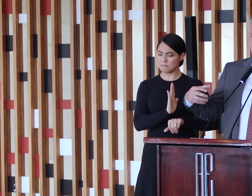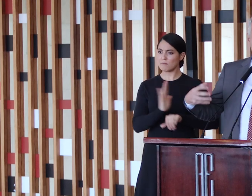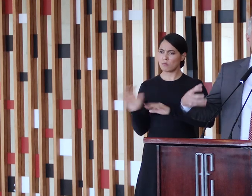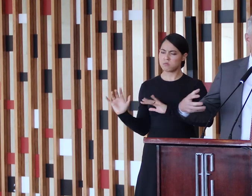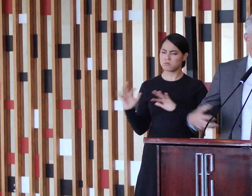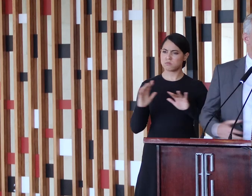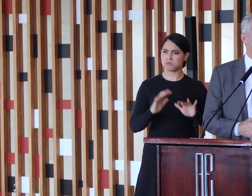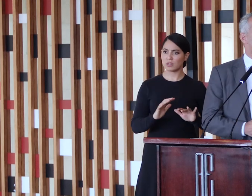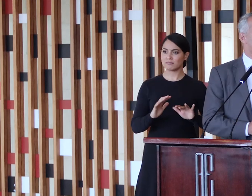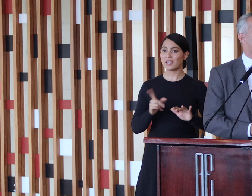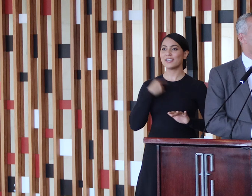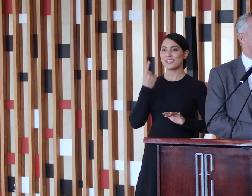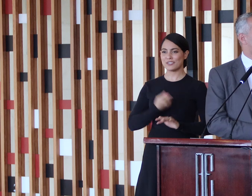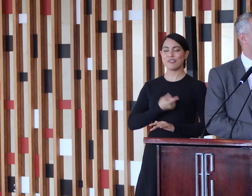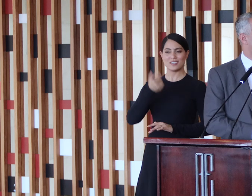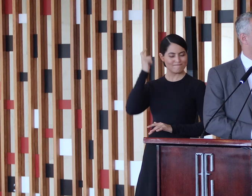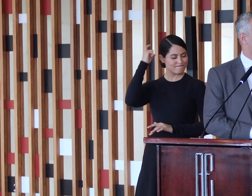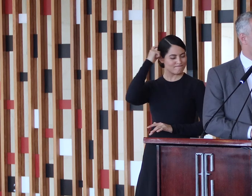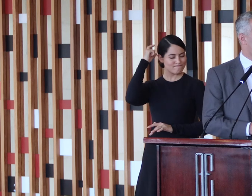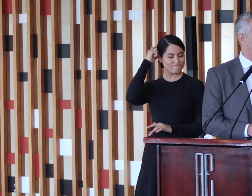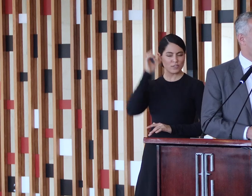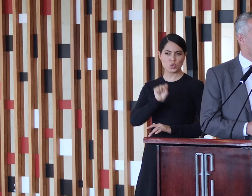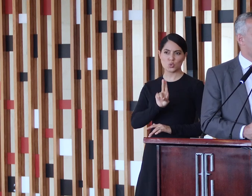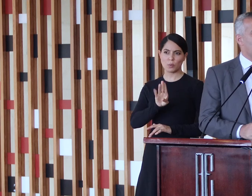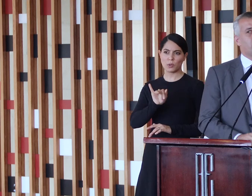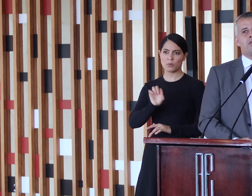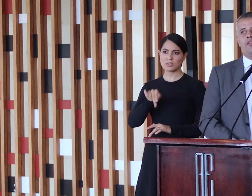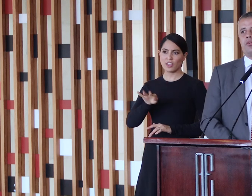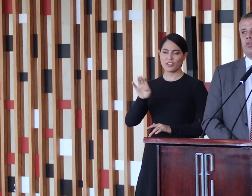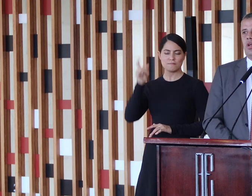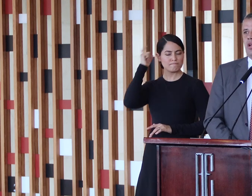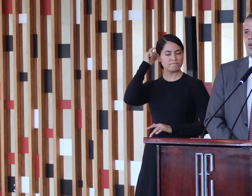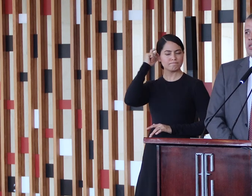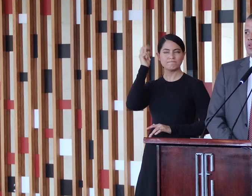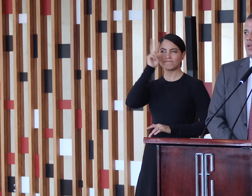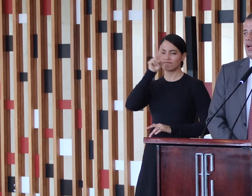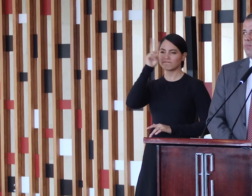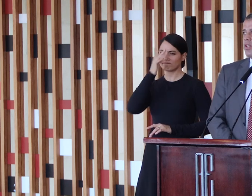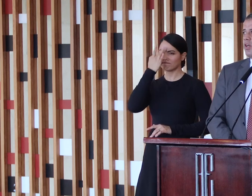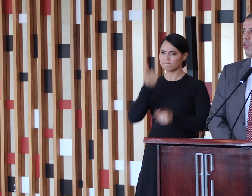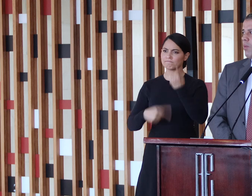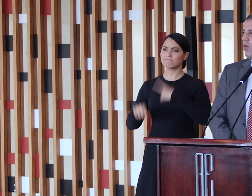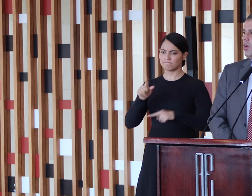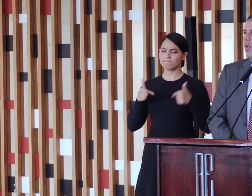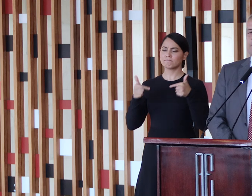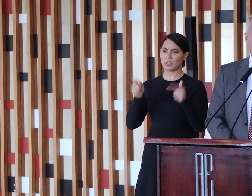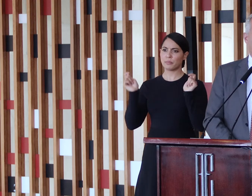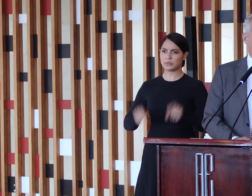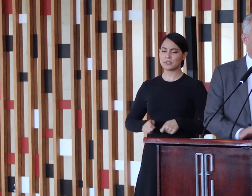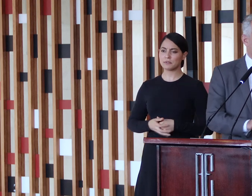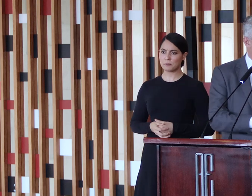nosso subconsciente esse desejo de superar os nossos desafios e nós estamos dando uma resposta global,